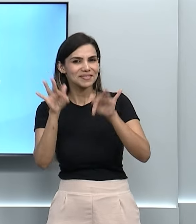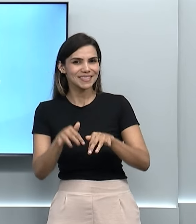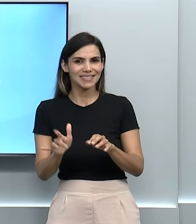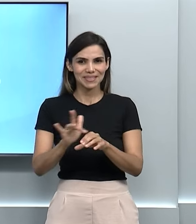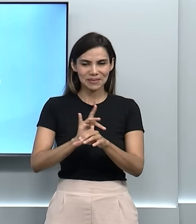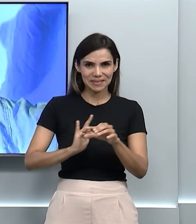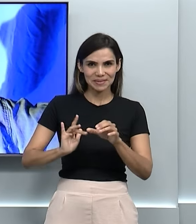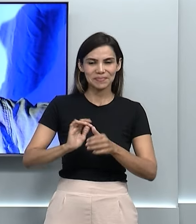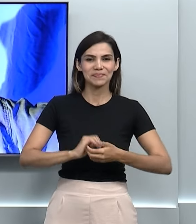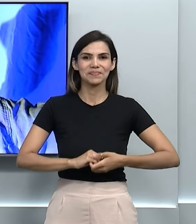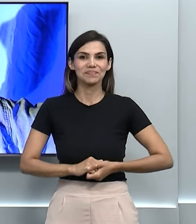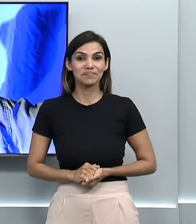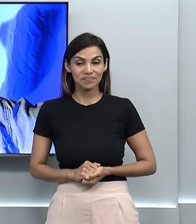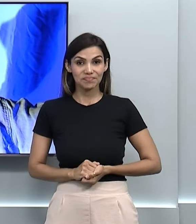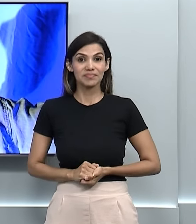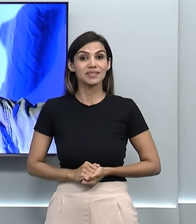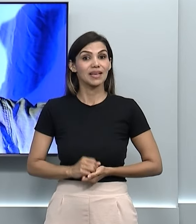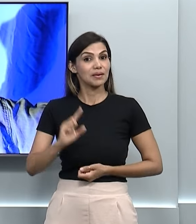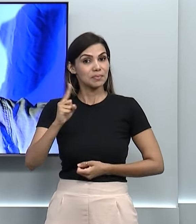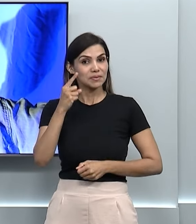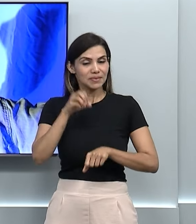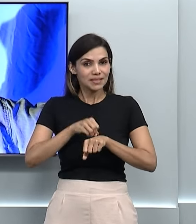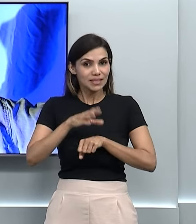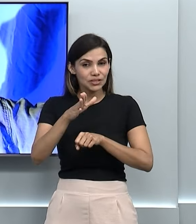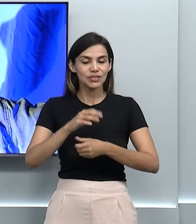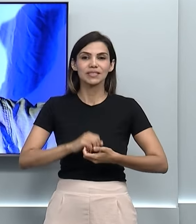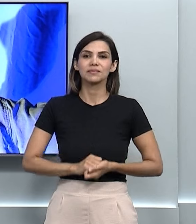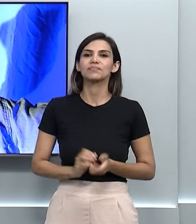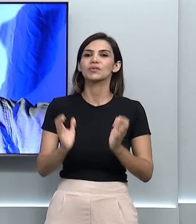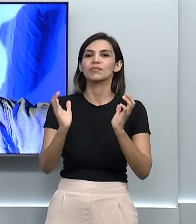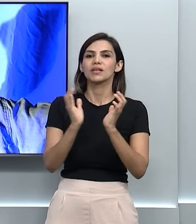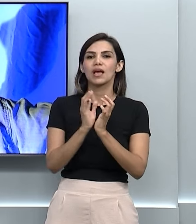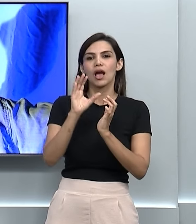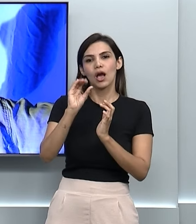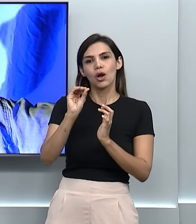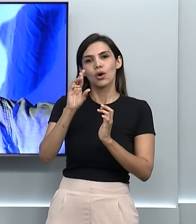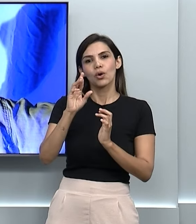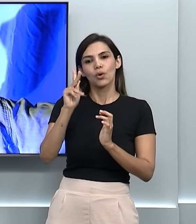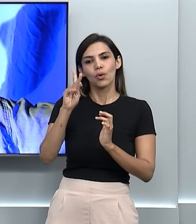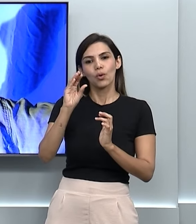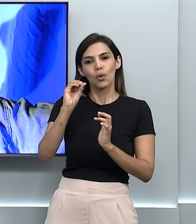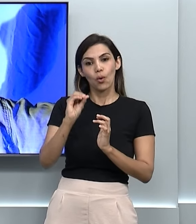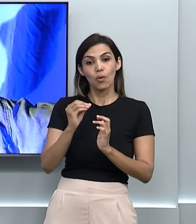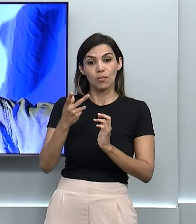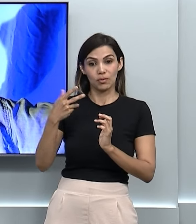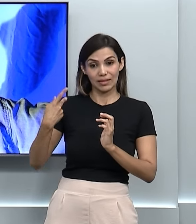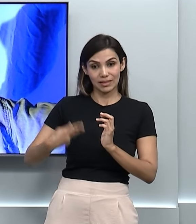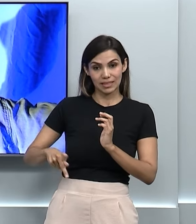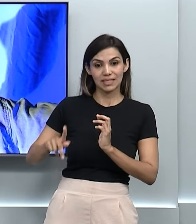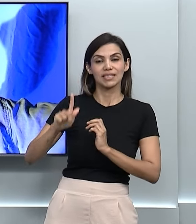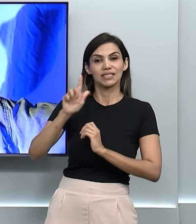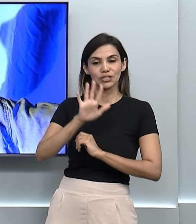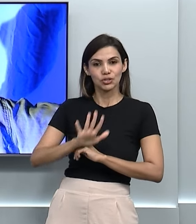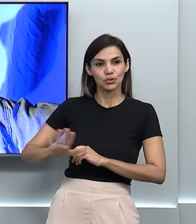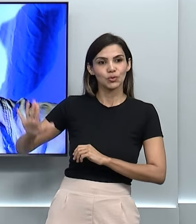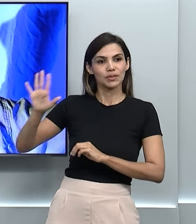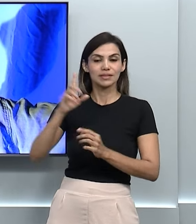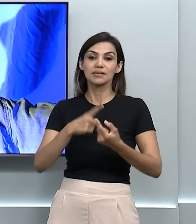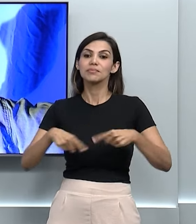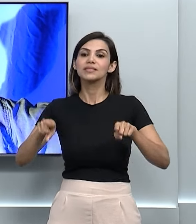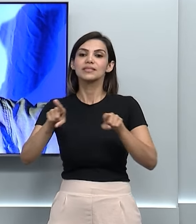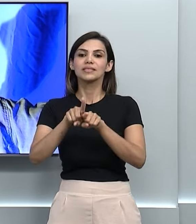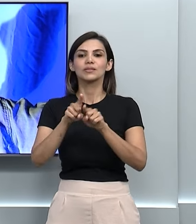nosso Conexões. A primeira dica é que a Companhia Corpo na Contramão, aqui de Goiás, em parceria com o